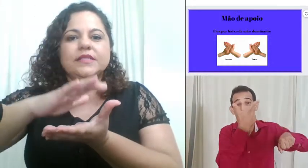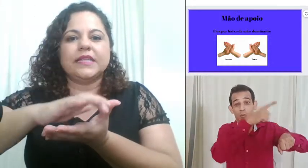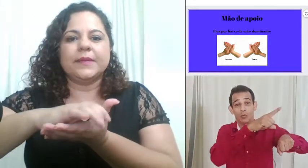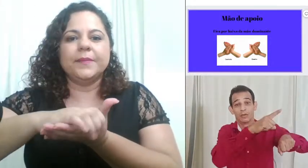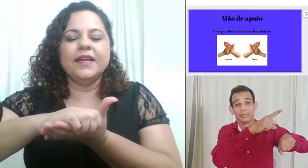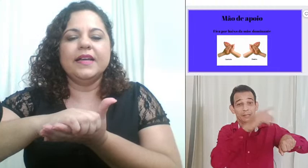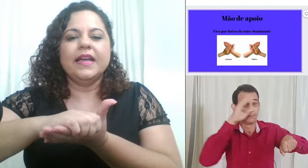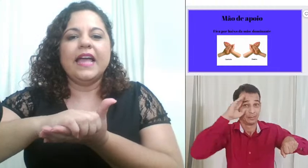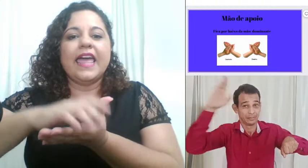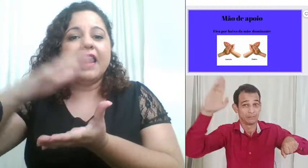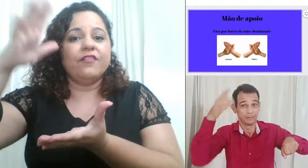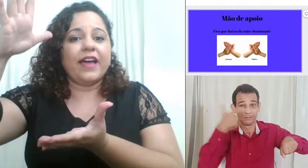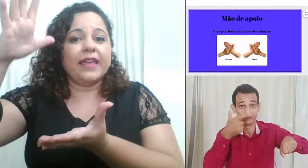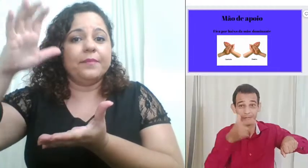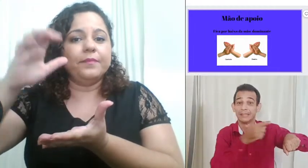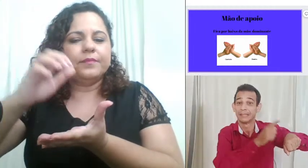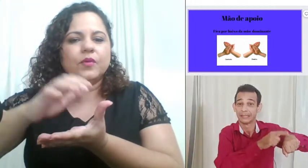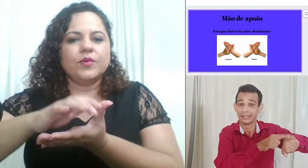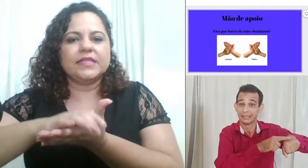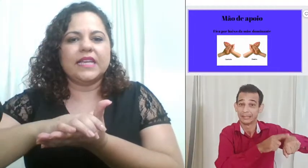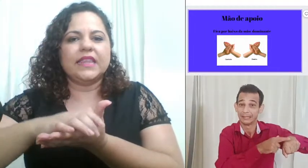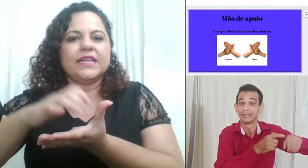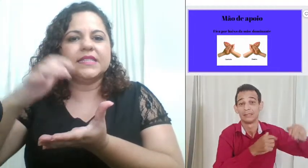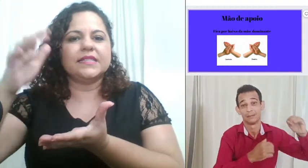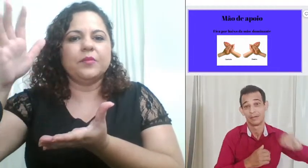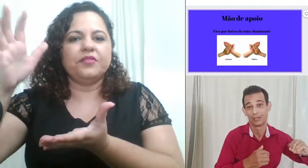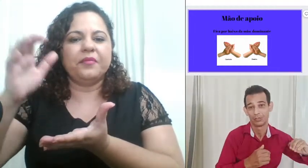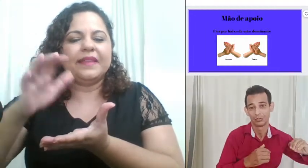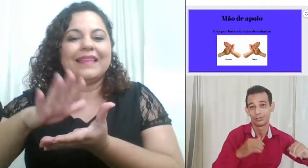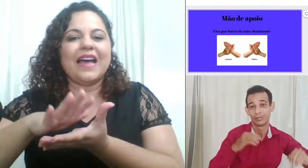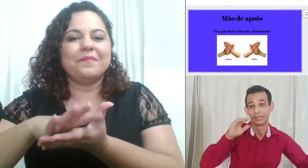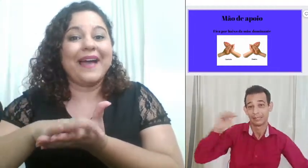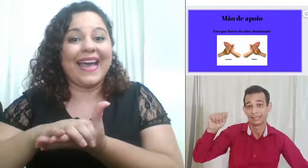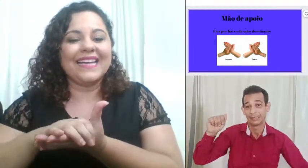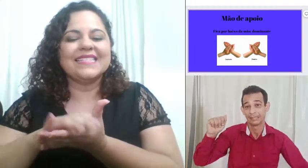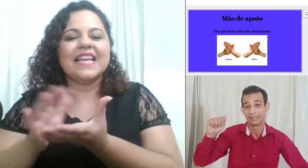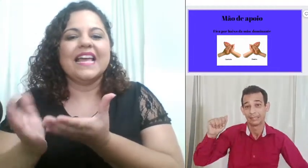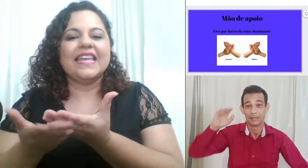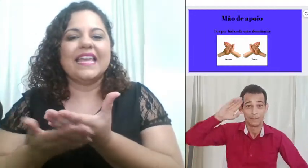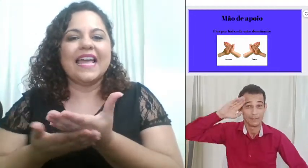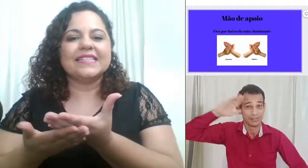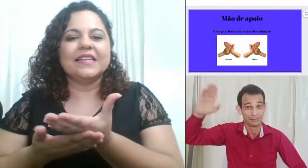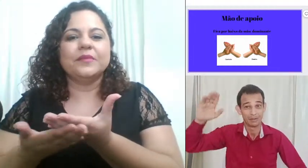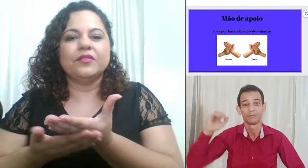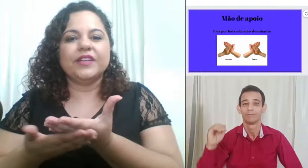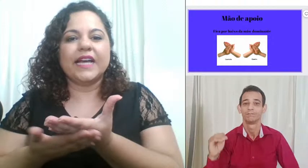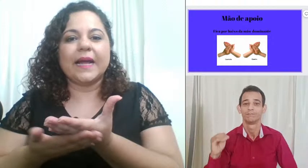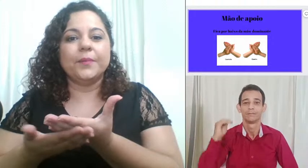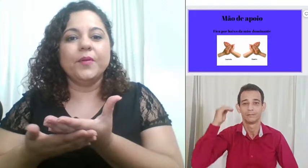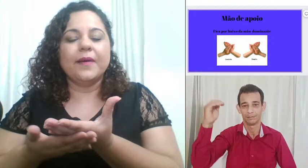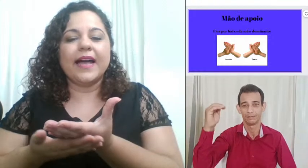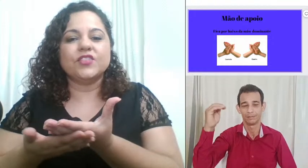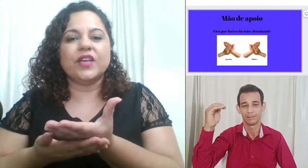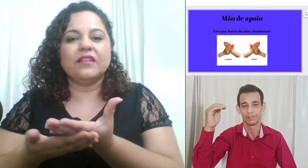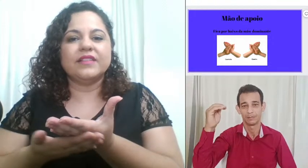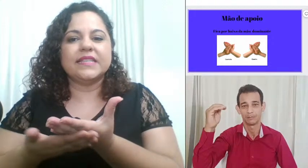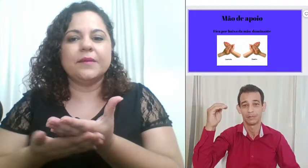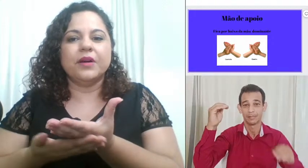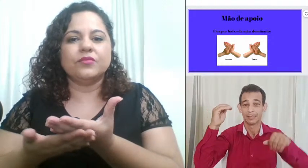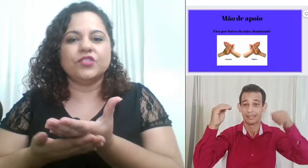cima ela vai com certeza se movimentar mais e essa mão ficará por baixo ela vai ser mão de